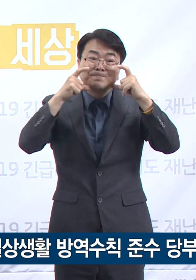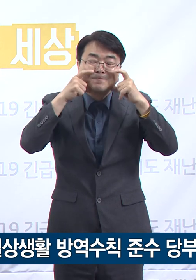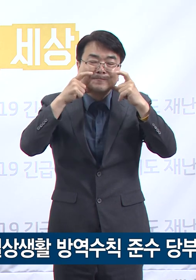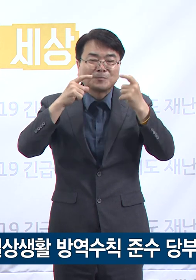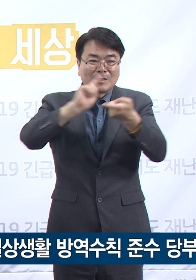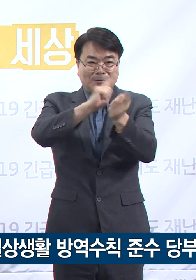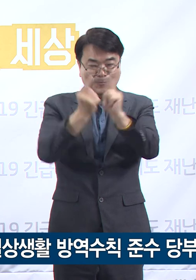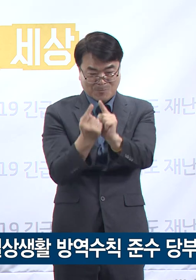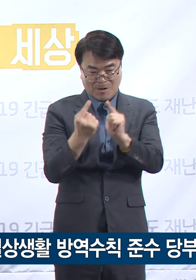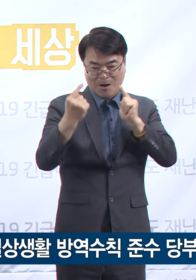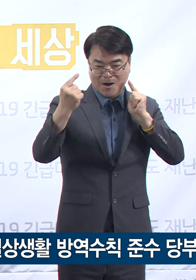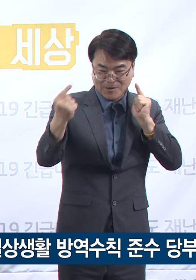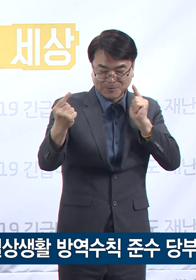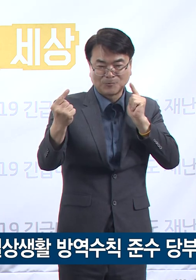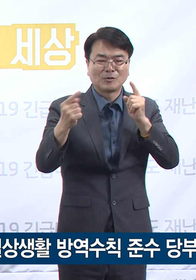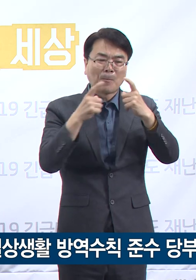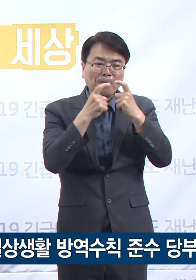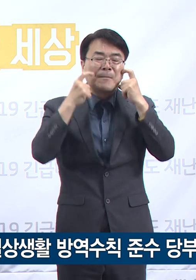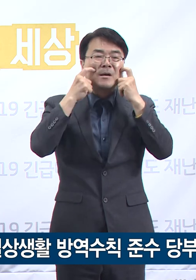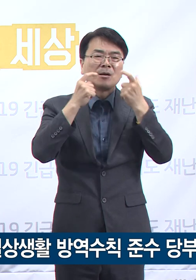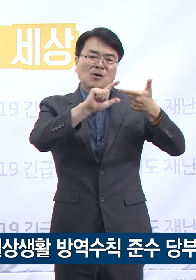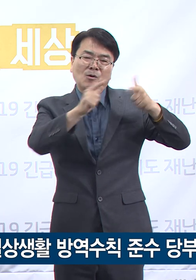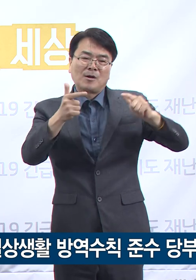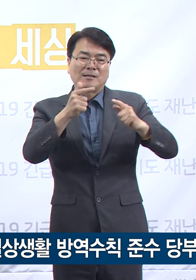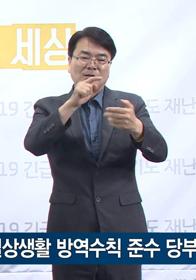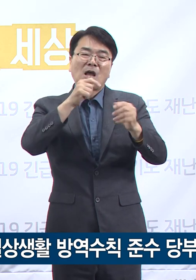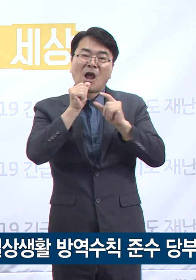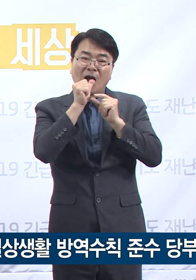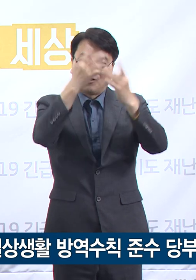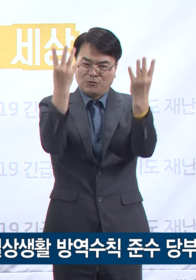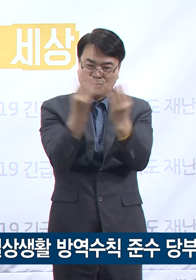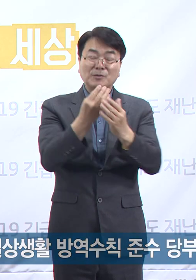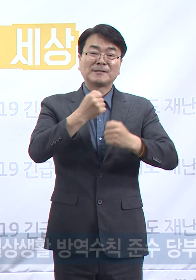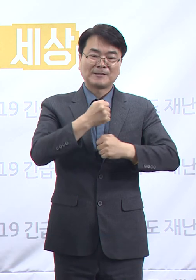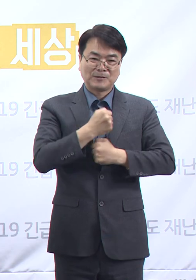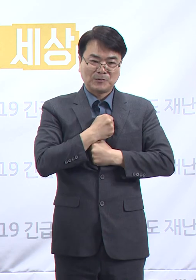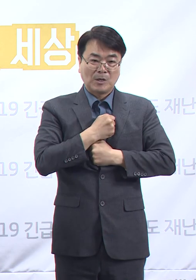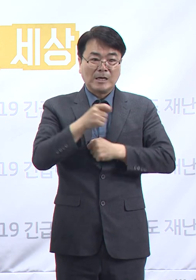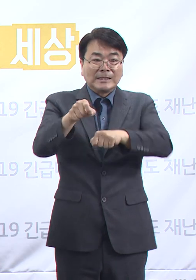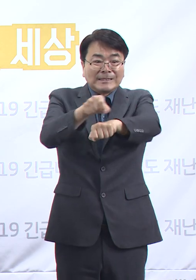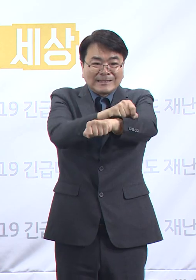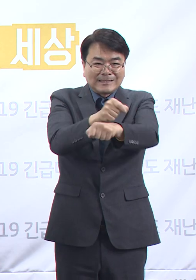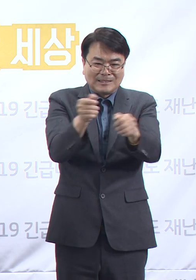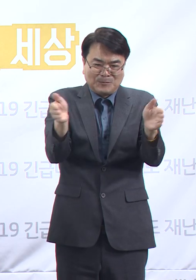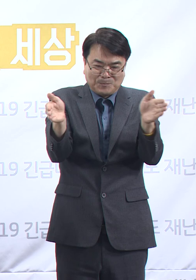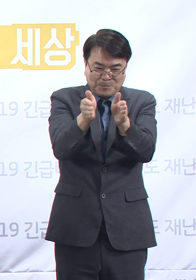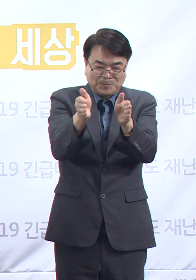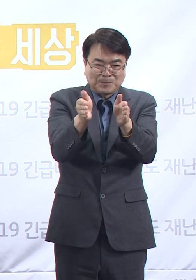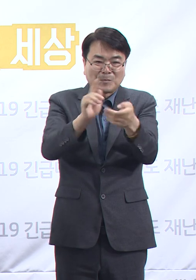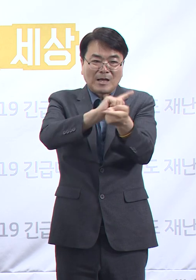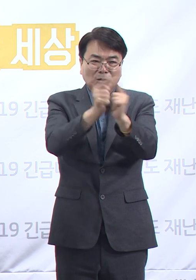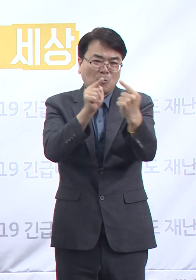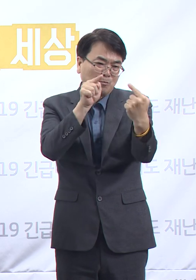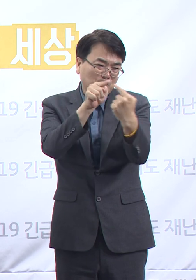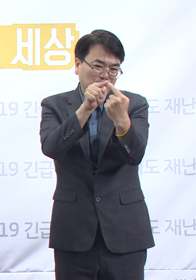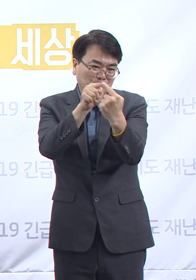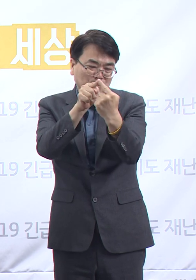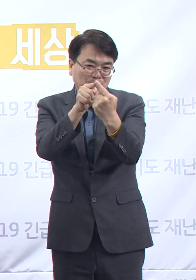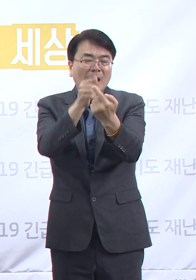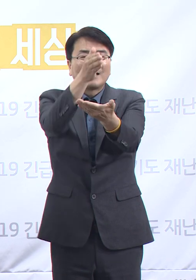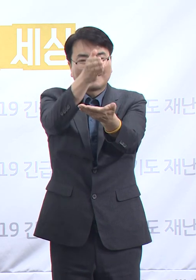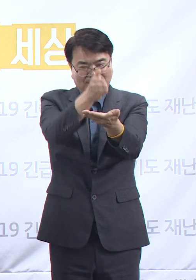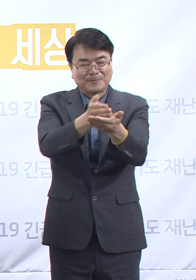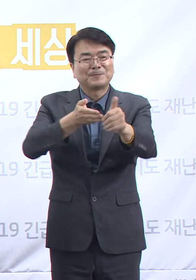가장 기초적인 방역수칙을 철저히 지켜주시고 특히 밀폐된 공간에서의 밀접한 접촉을 자제해 주시길 거듭